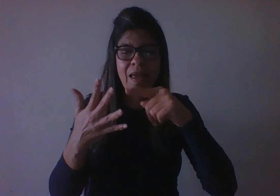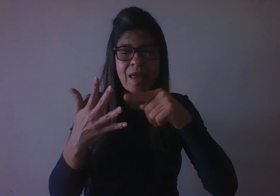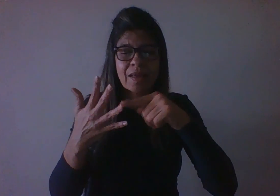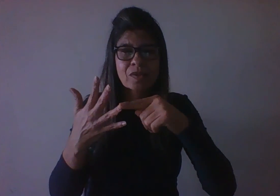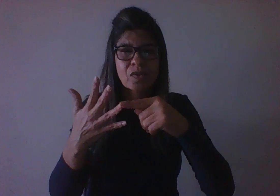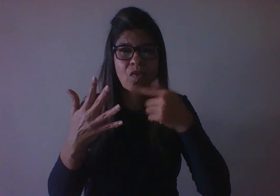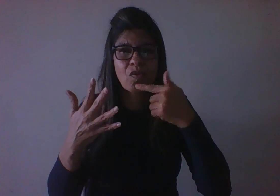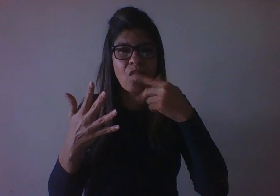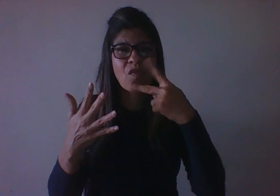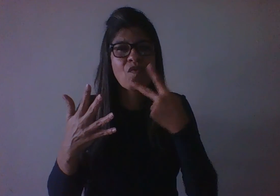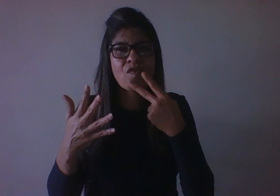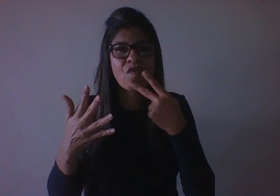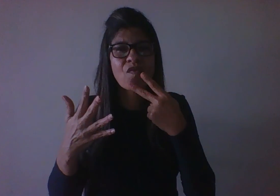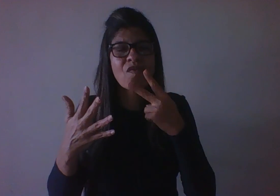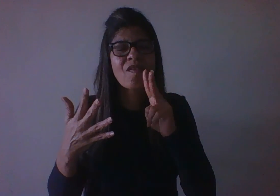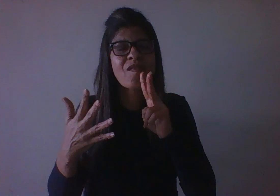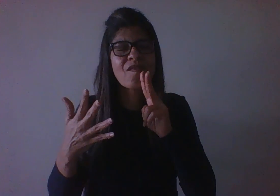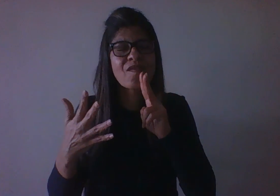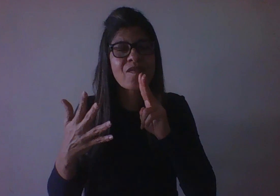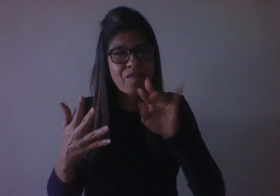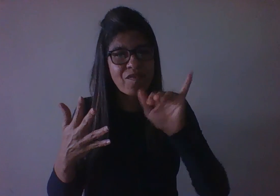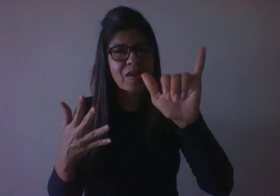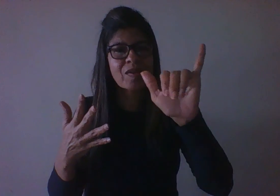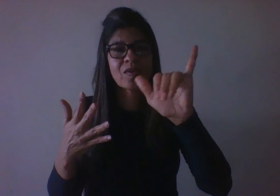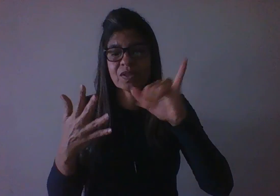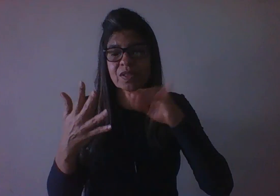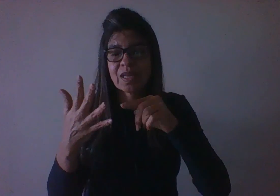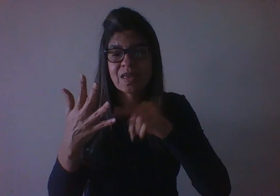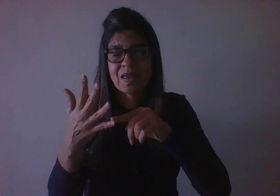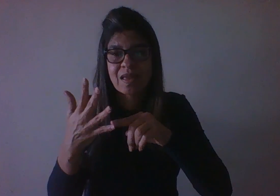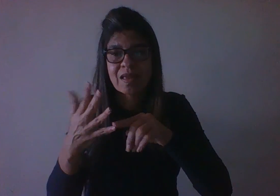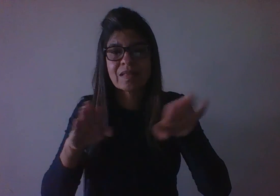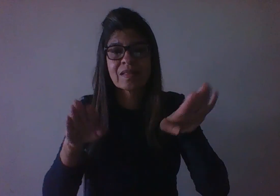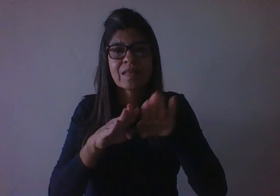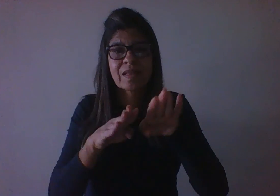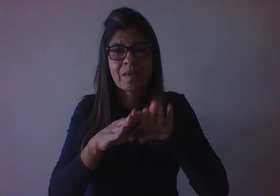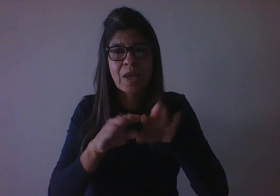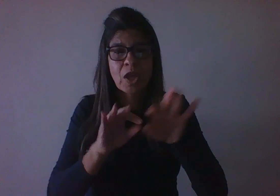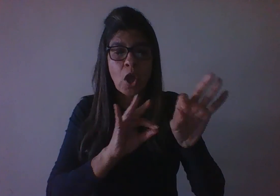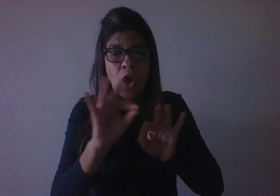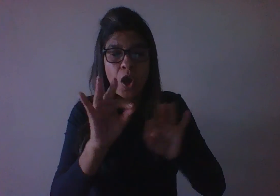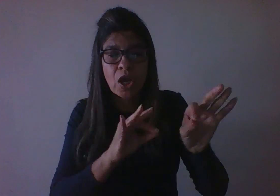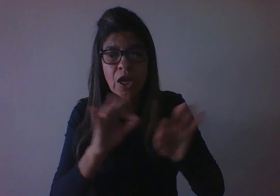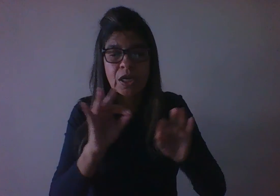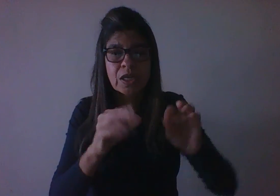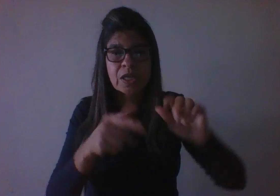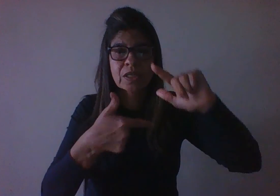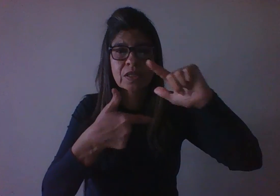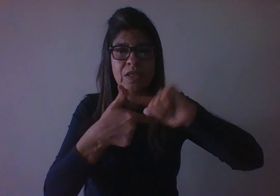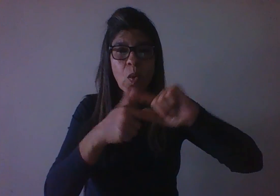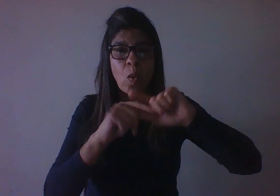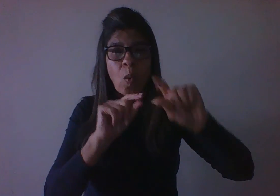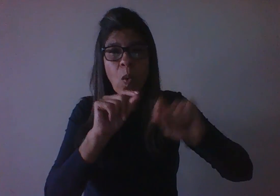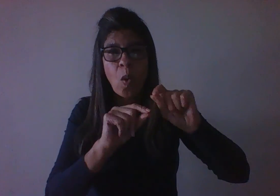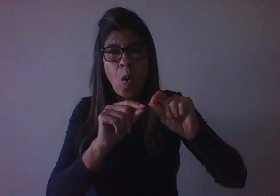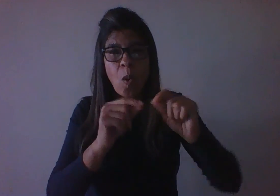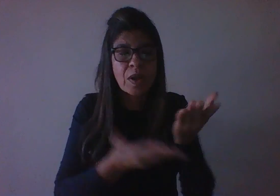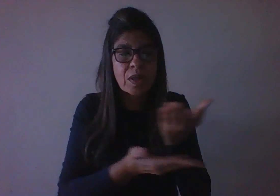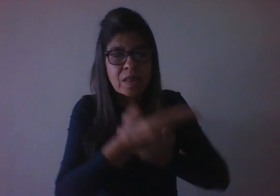organiza essas formas, ele sistematiza como se dão essas formas de interação social, reconhecendo que há aquelas que são mais